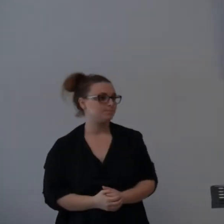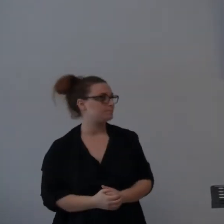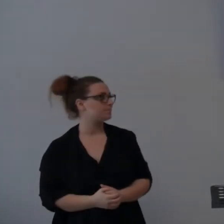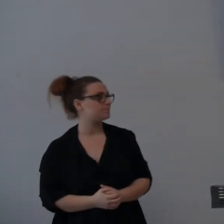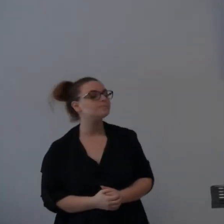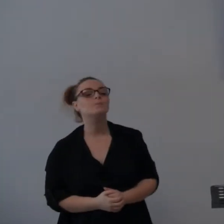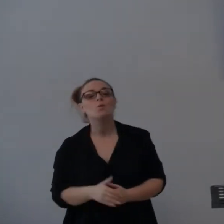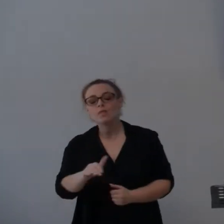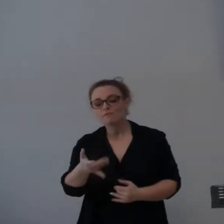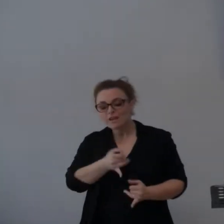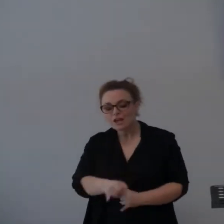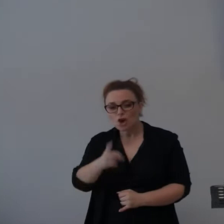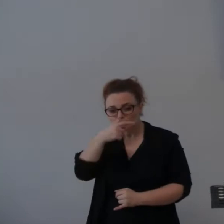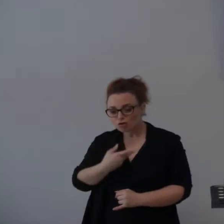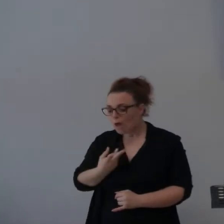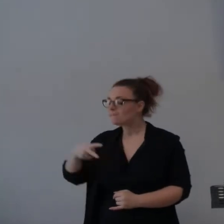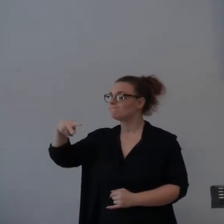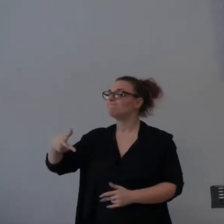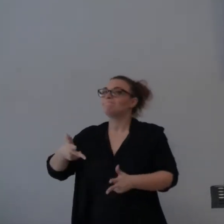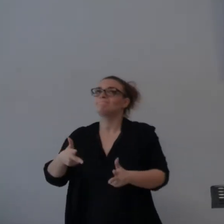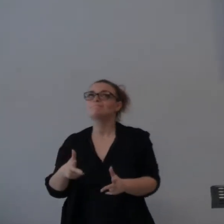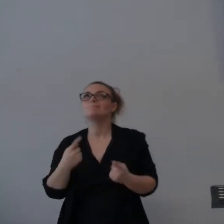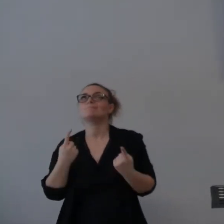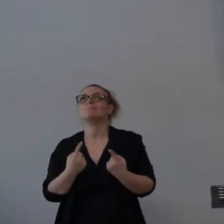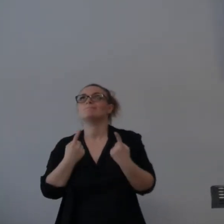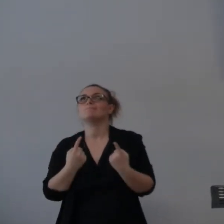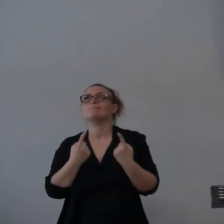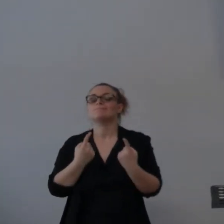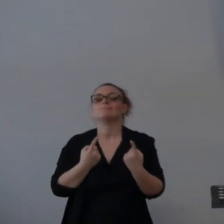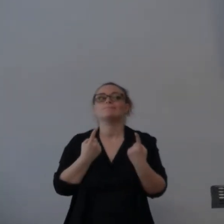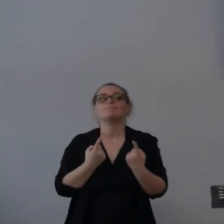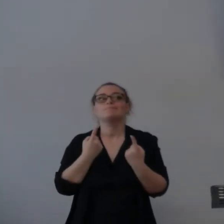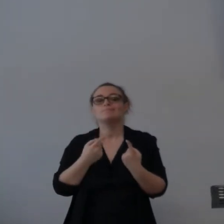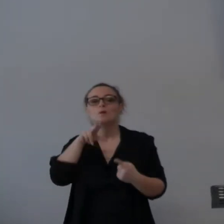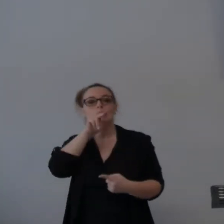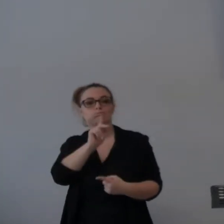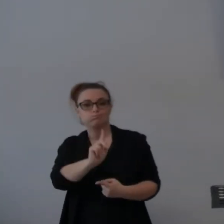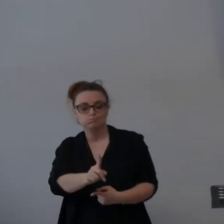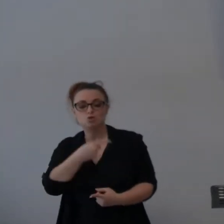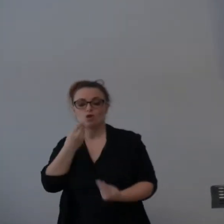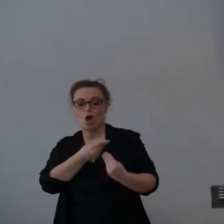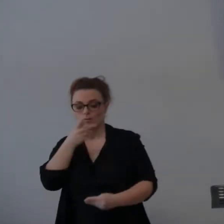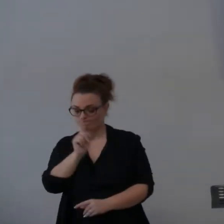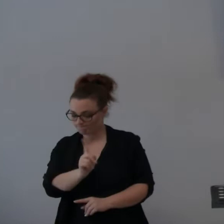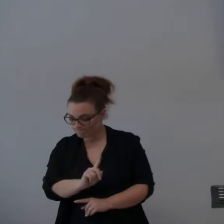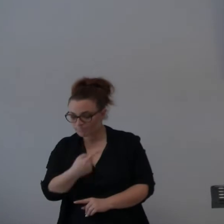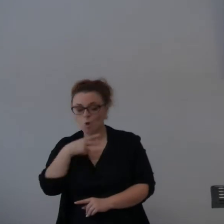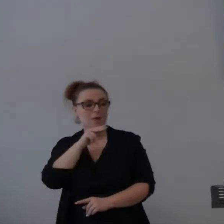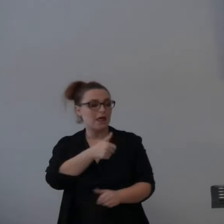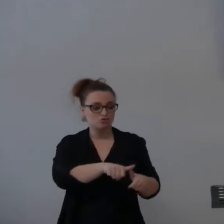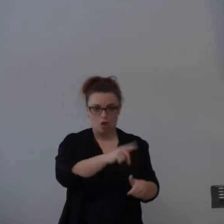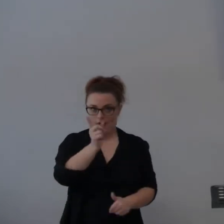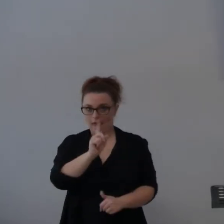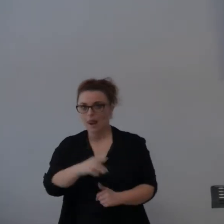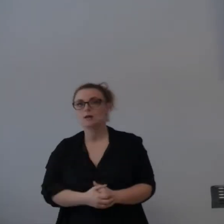E lui che fa? Quando si siede? Aspetta un pochino lì, non può giocare, non può parlare con noi, non può parlare con sua sorella, può